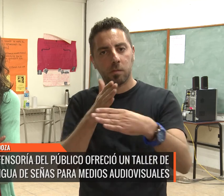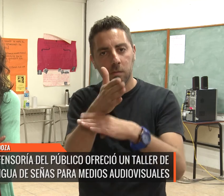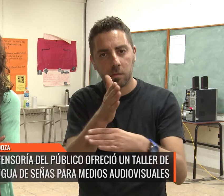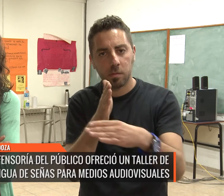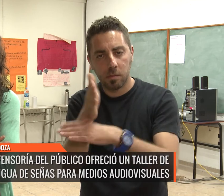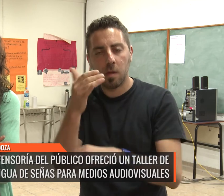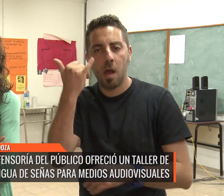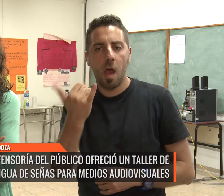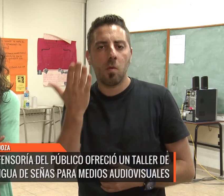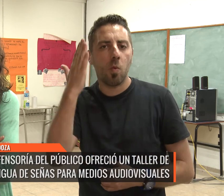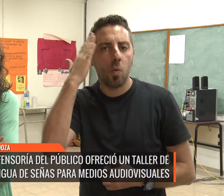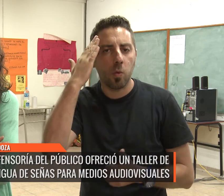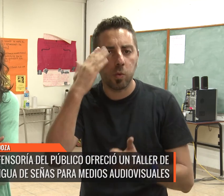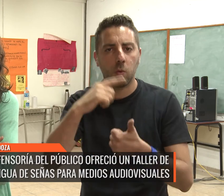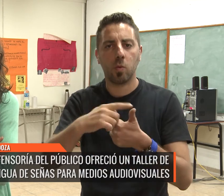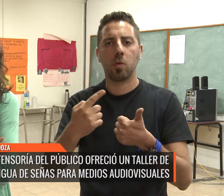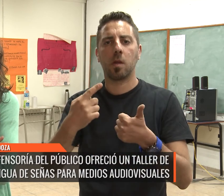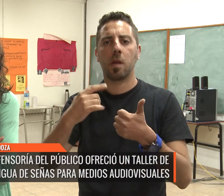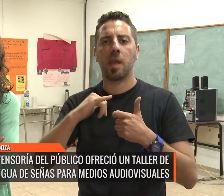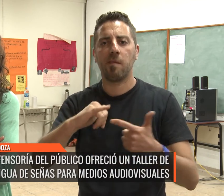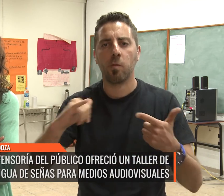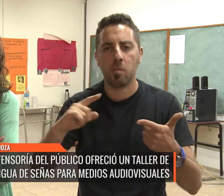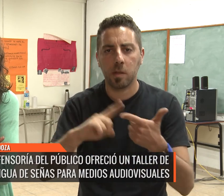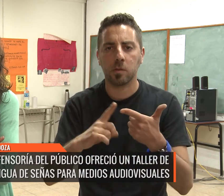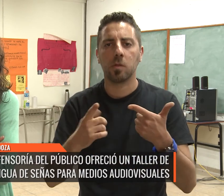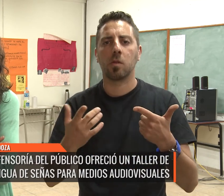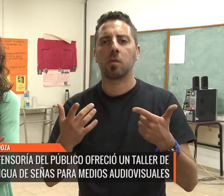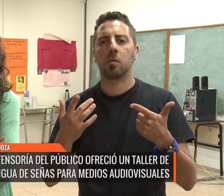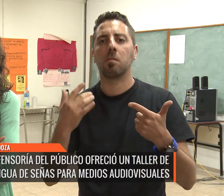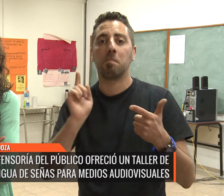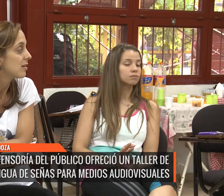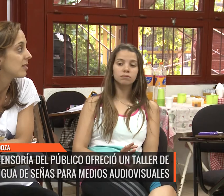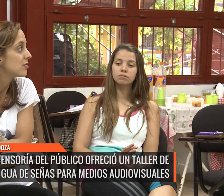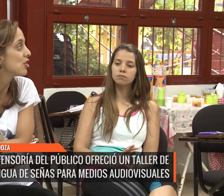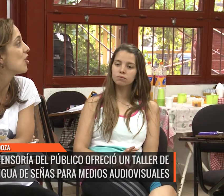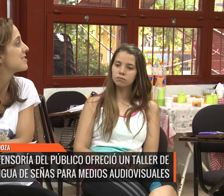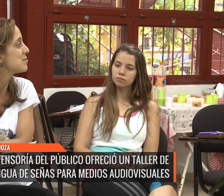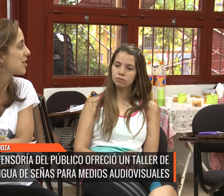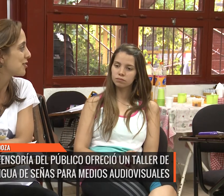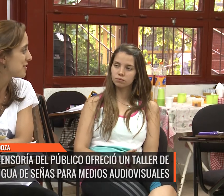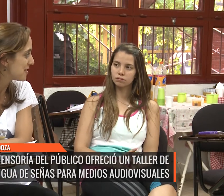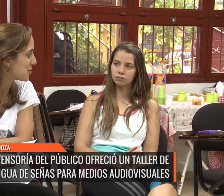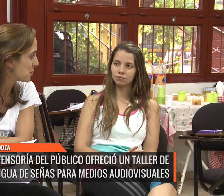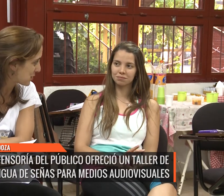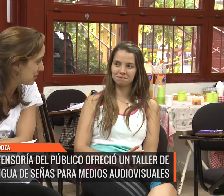que tiene que ver con la información brindada por los medios. Y, bueno, como intérprete considero también que estamos